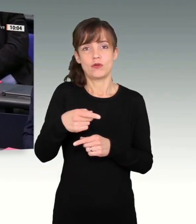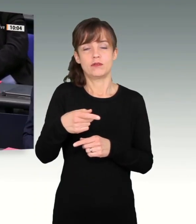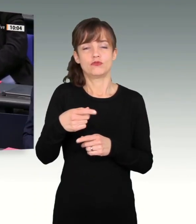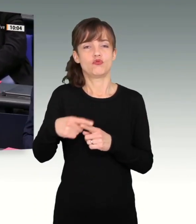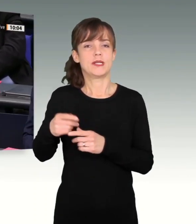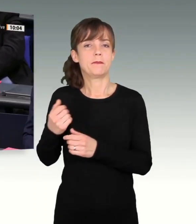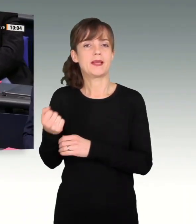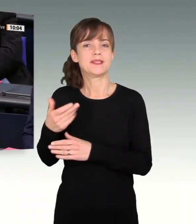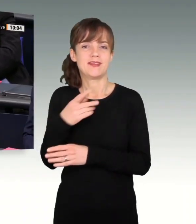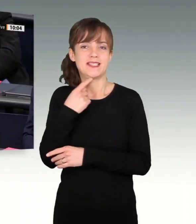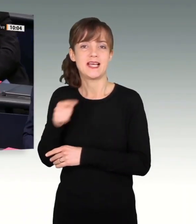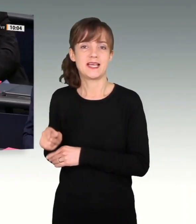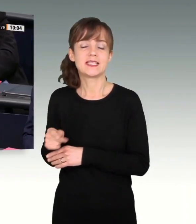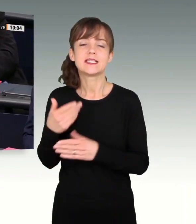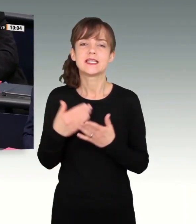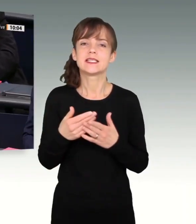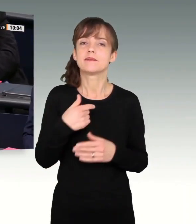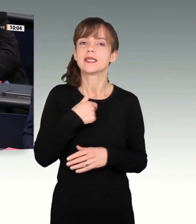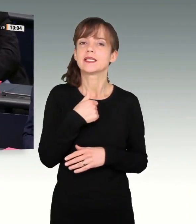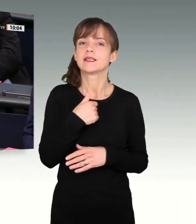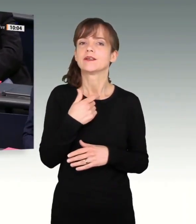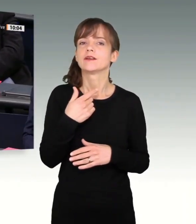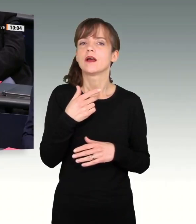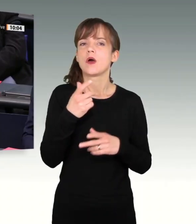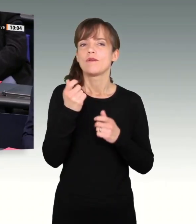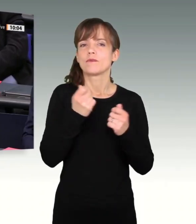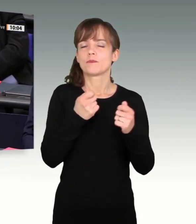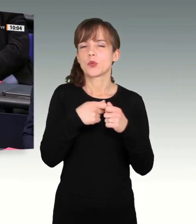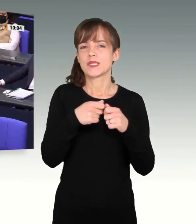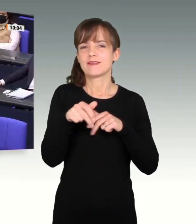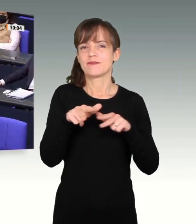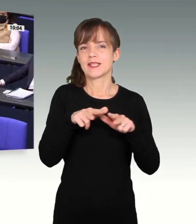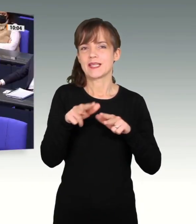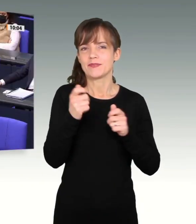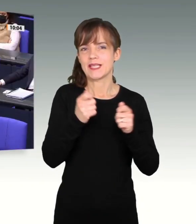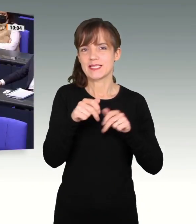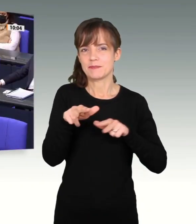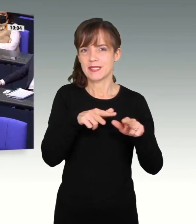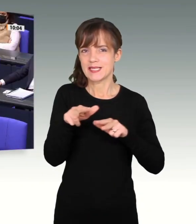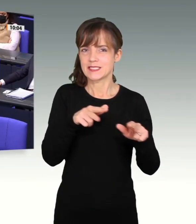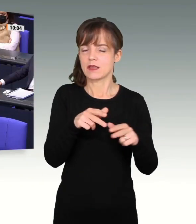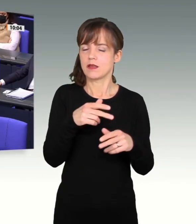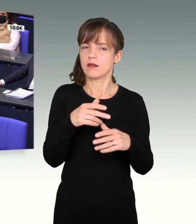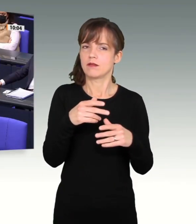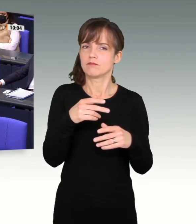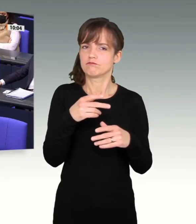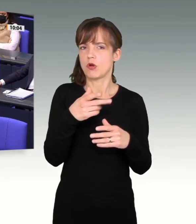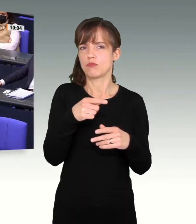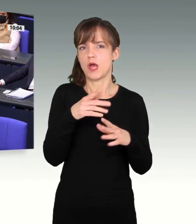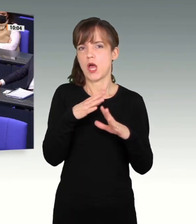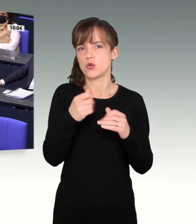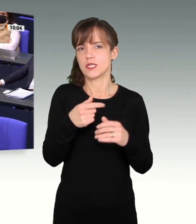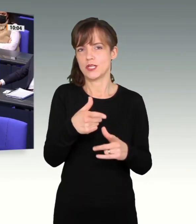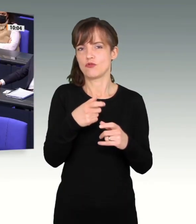Schuldenbremse vorsieht. Und deshalb will ich auch, weil der Bundesfinanzminister so auf die freundschaftliche Zusammenarbeit im Haushaltsausschuss